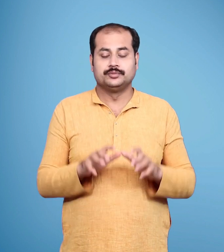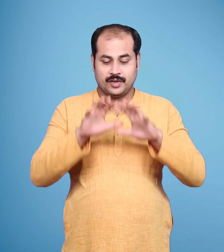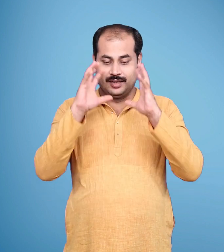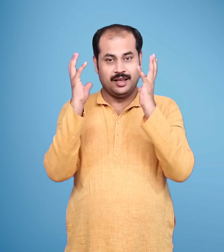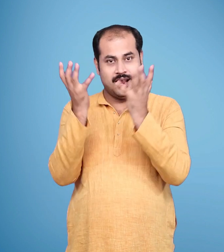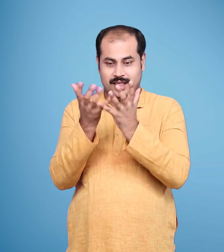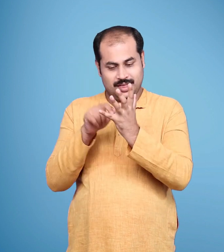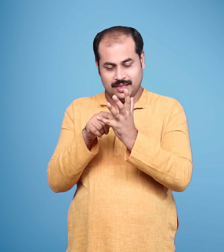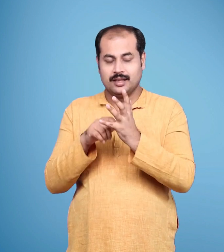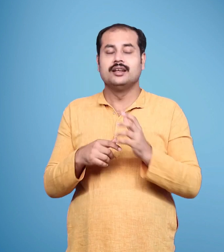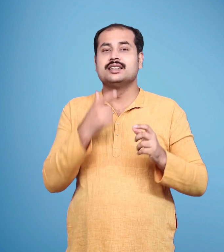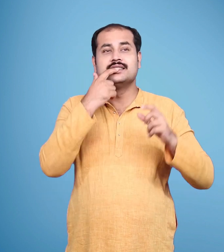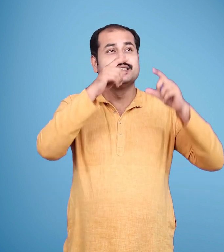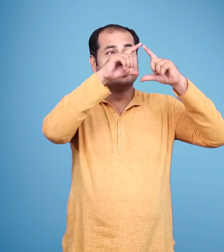चंद्रमा धर्थी पर गिर पड़े